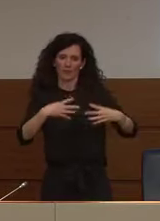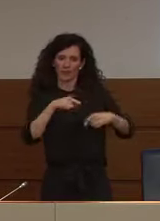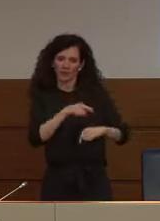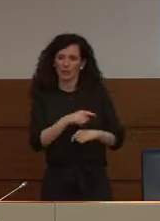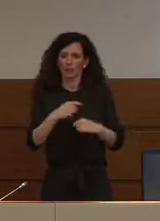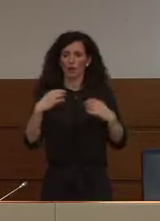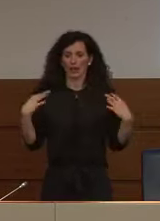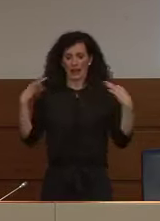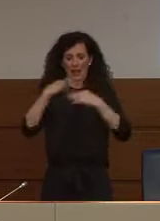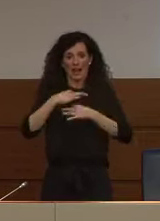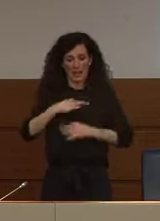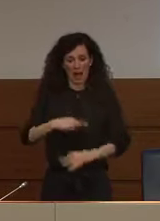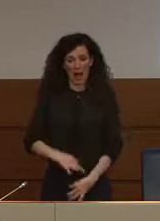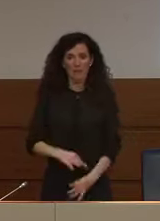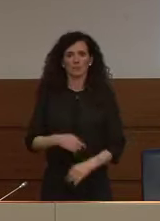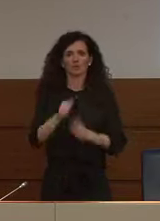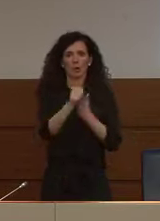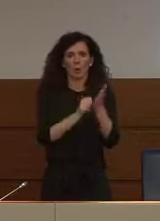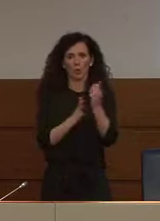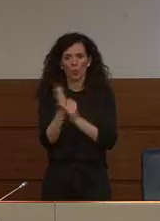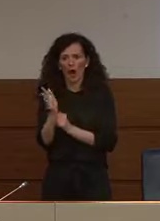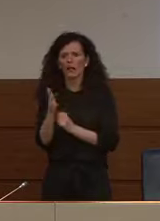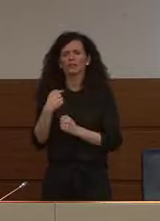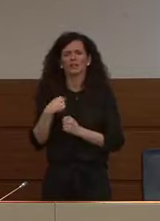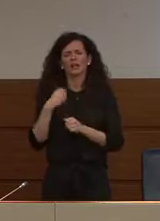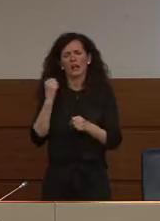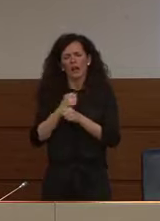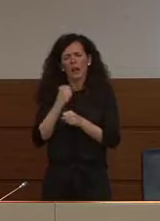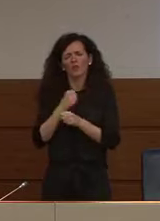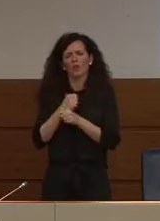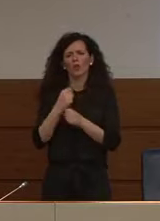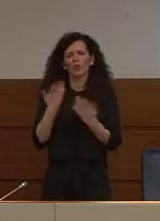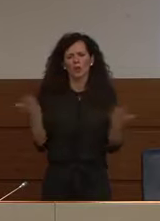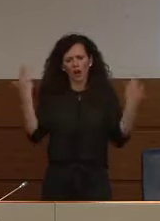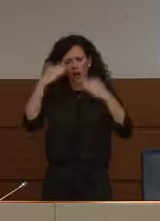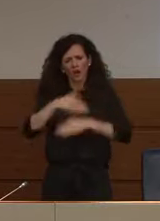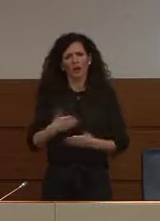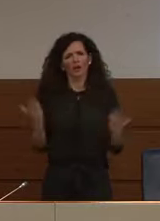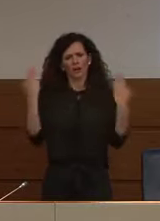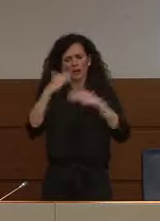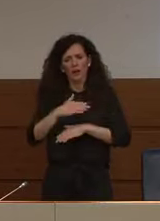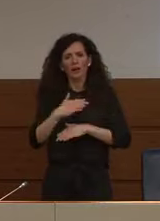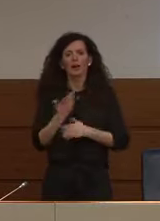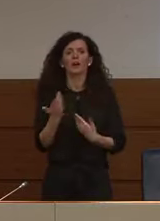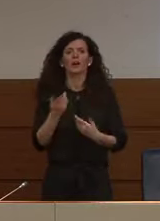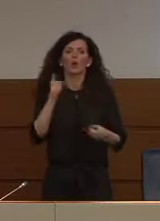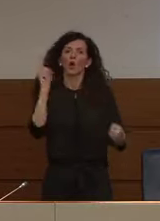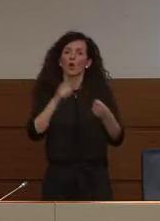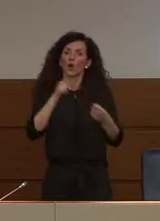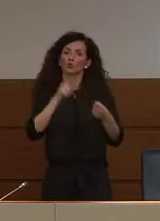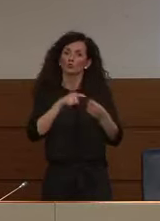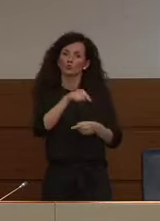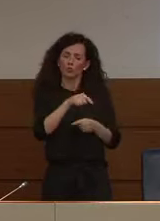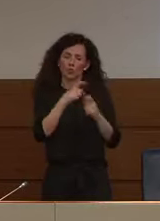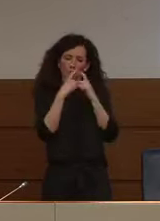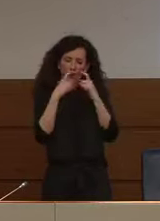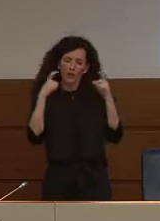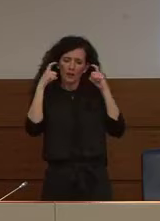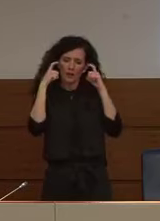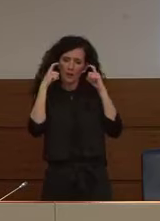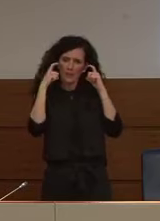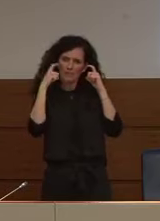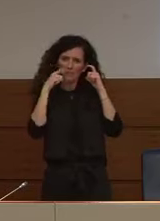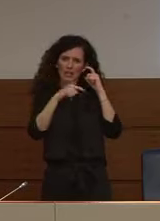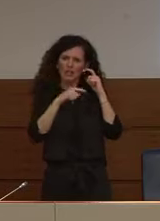il consumo delle mascherine secondo me è decuplicato